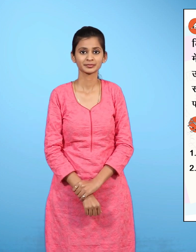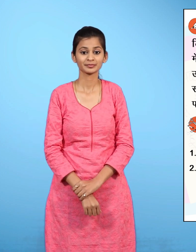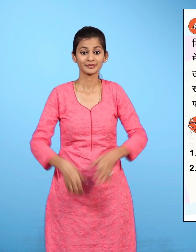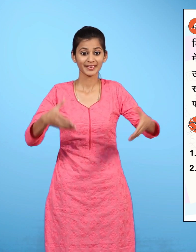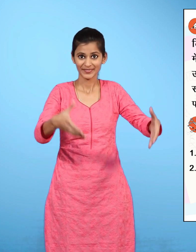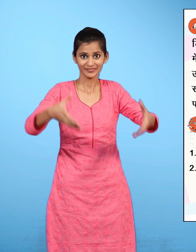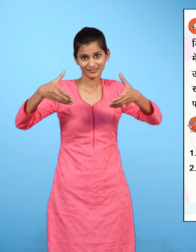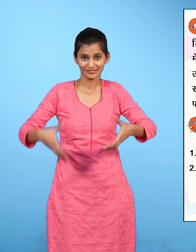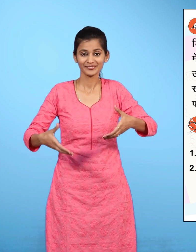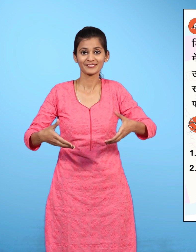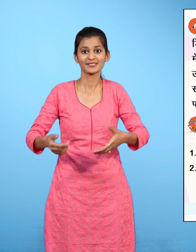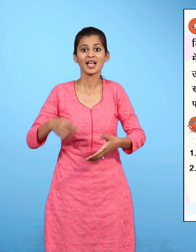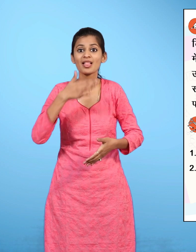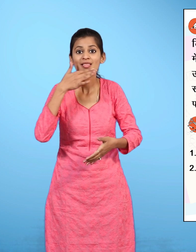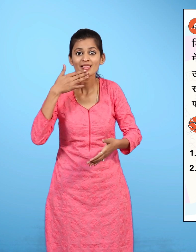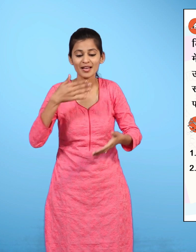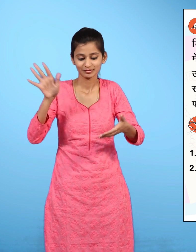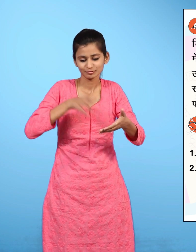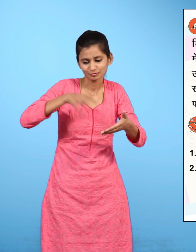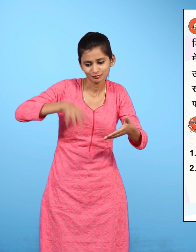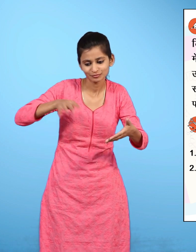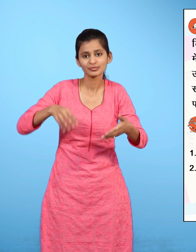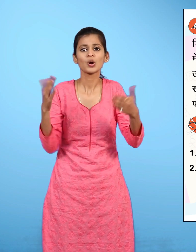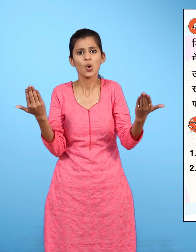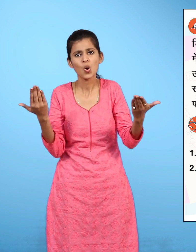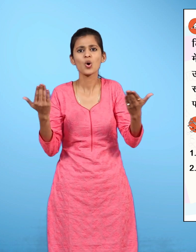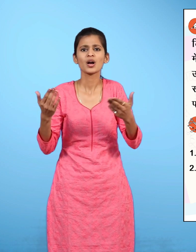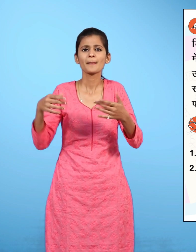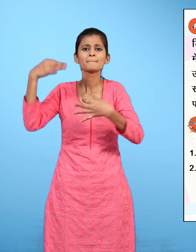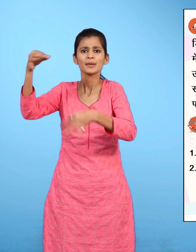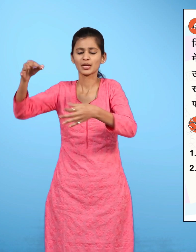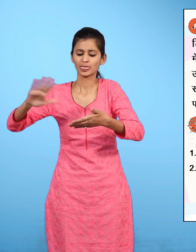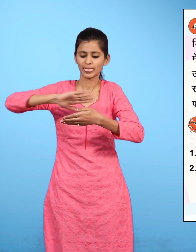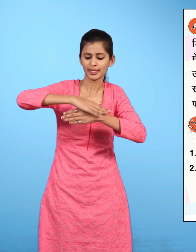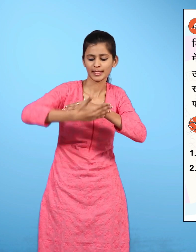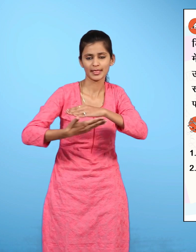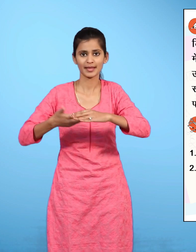डिबबे पर लाल रंग करो या लाल कागज चिपका दो